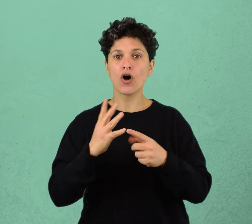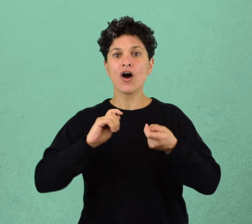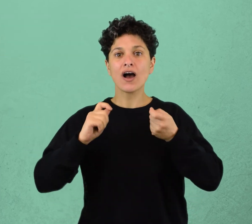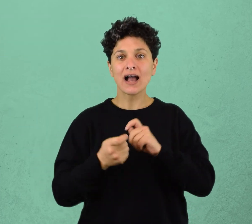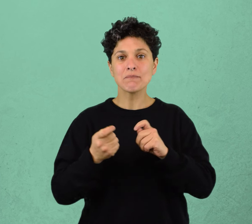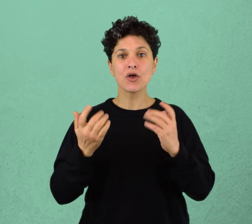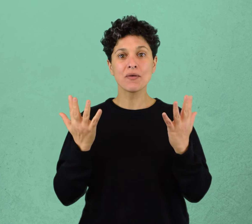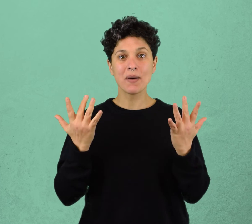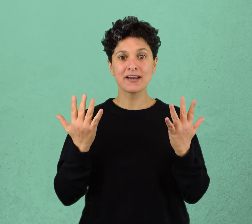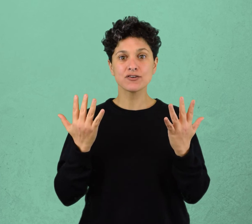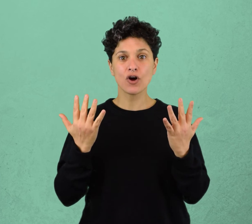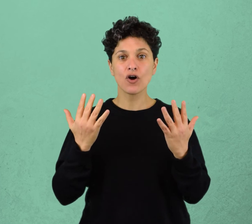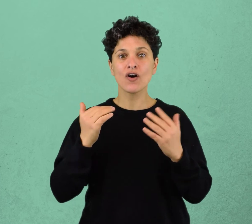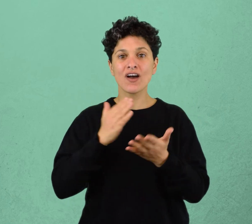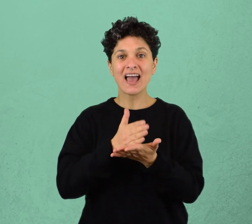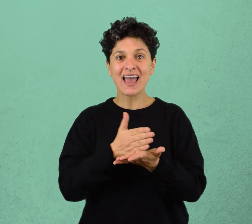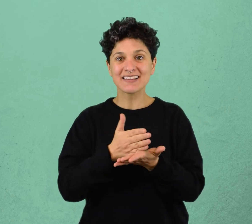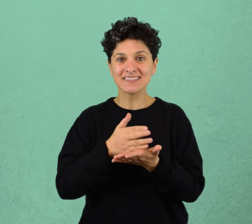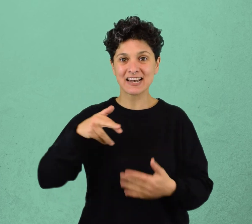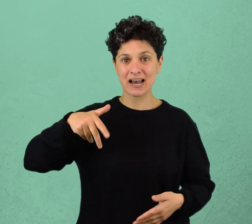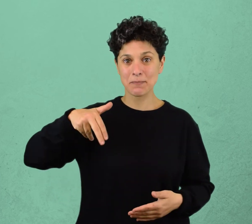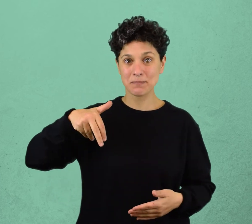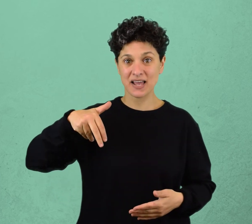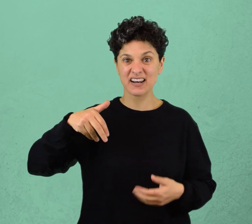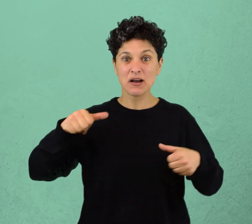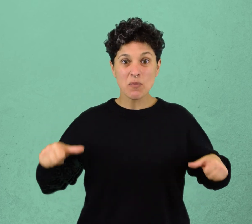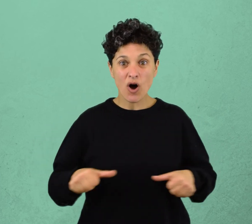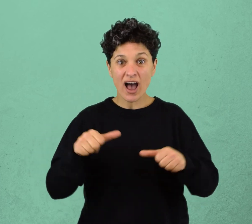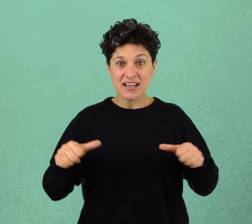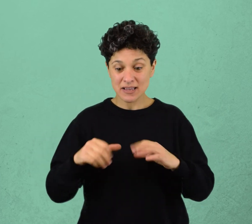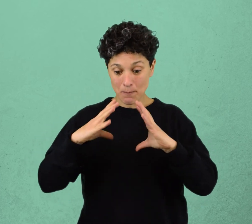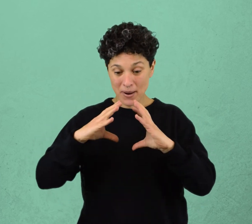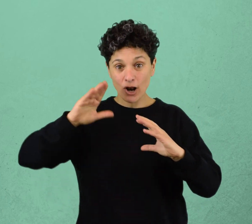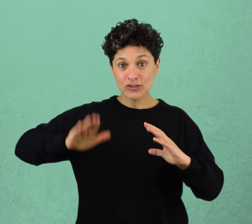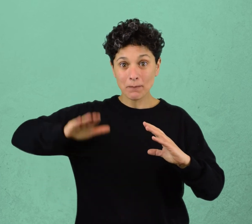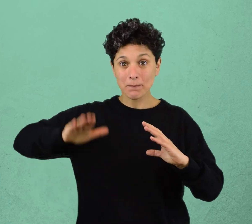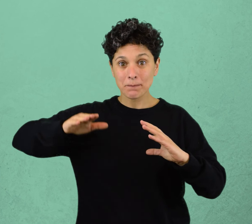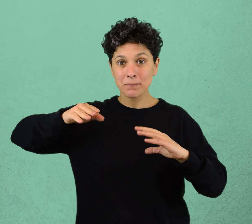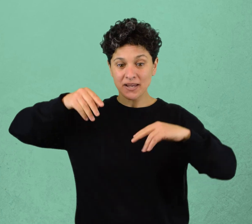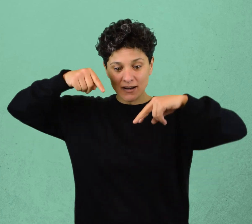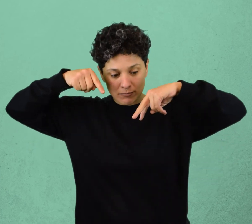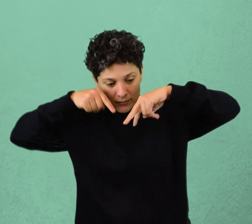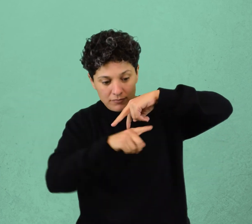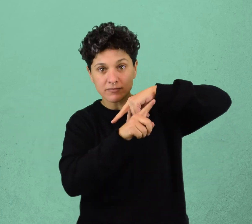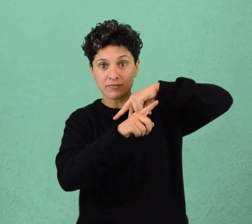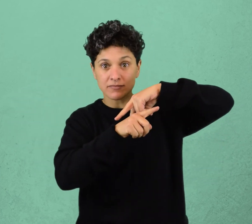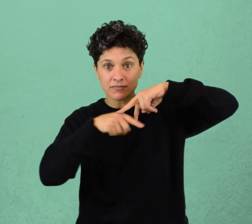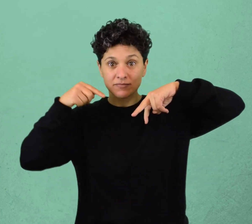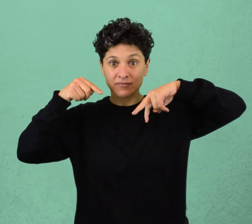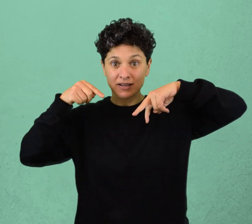entre las piernas. Se dirige ligeramente hacia la parte posterior del cuerpo. El pique debe